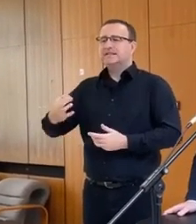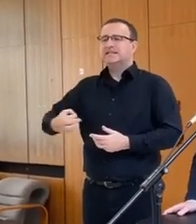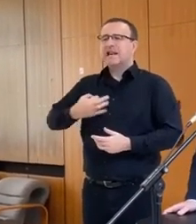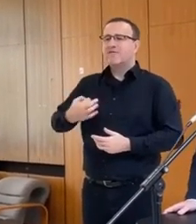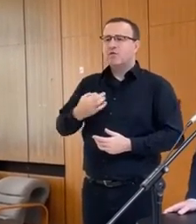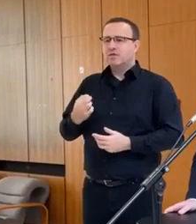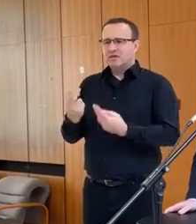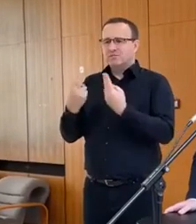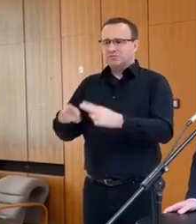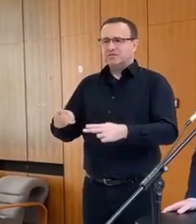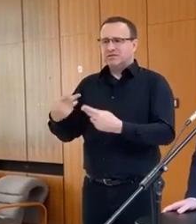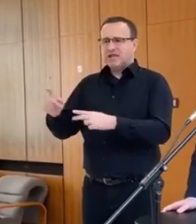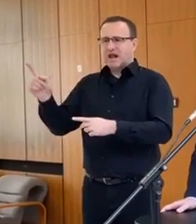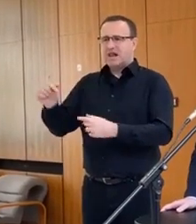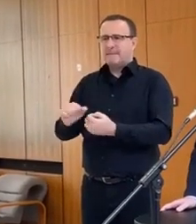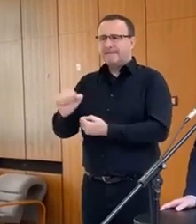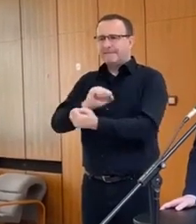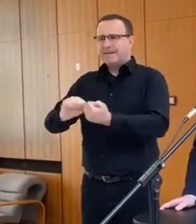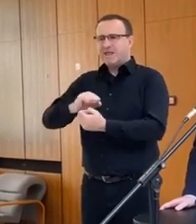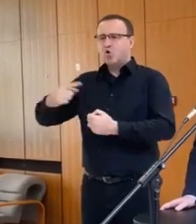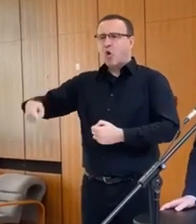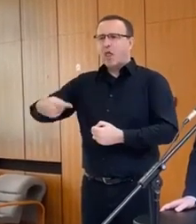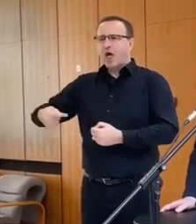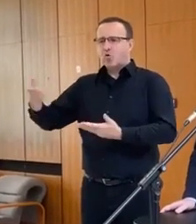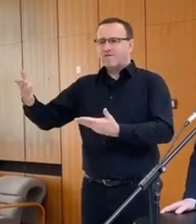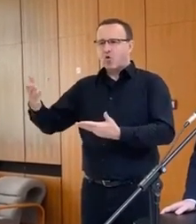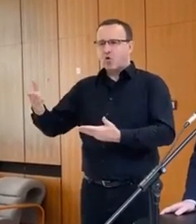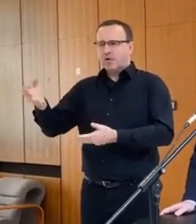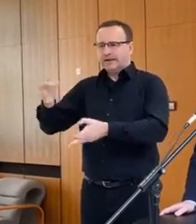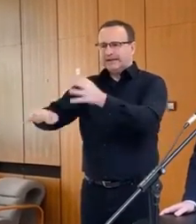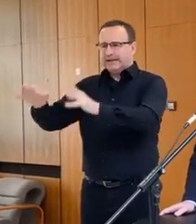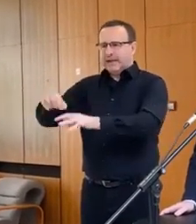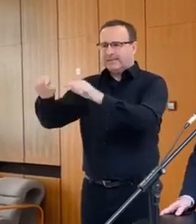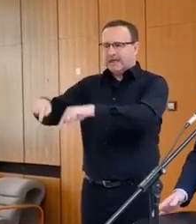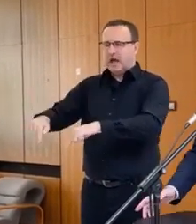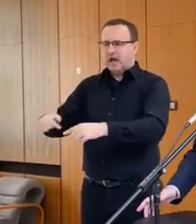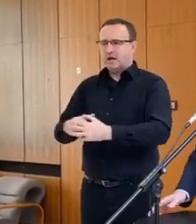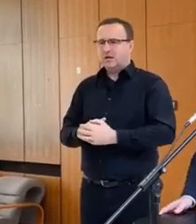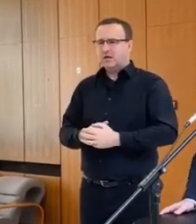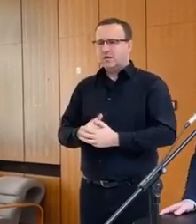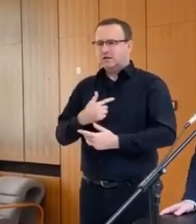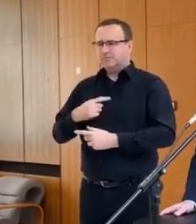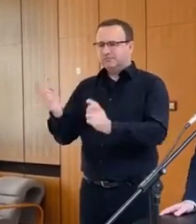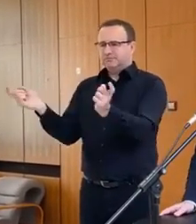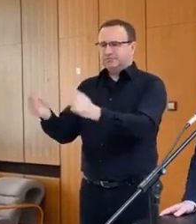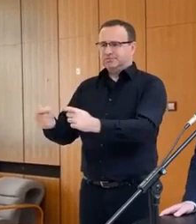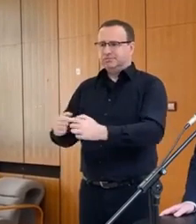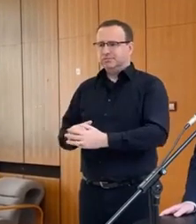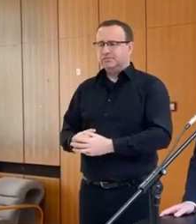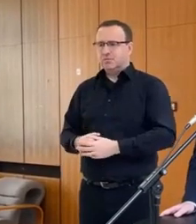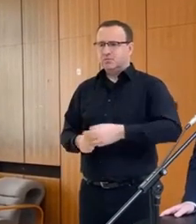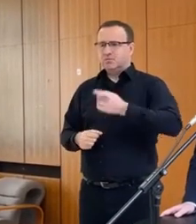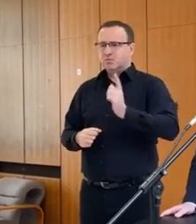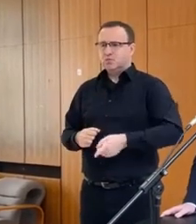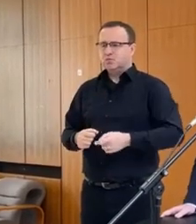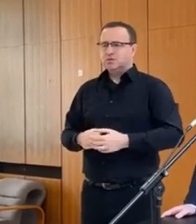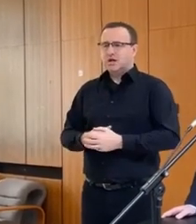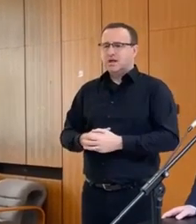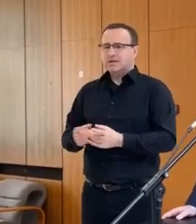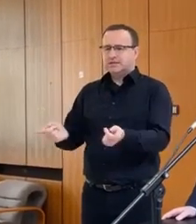incidente, ktorý sme mali v jednom z našich minov, že sme ktorá identifikovali a museli sme